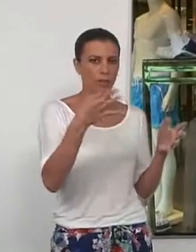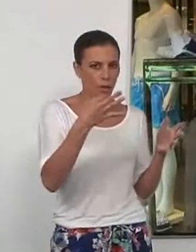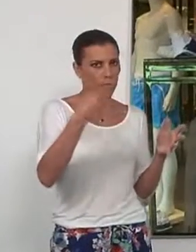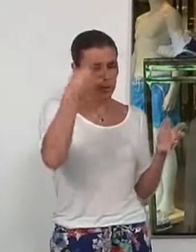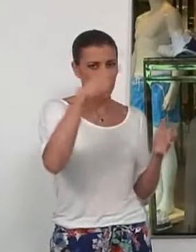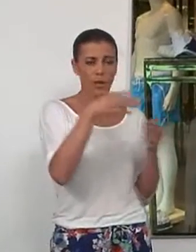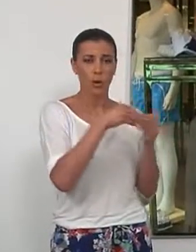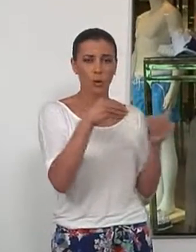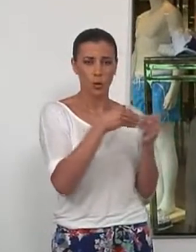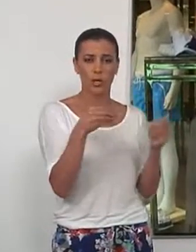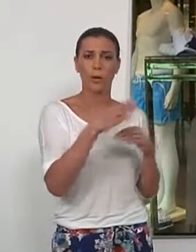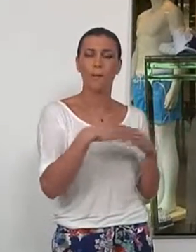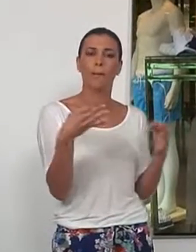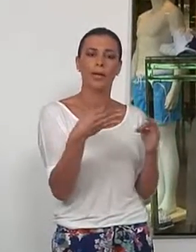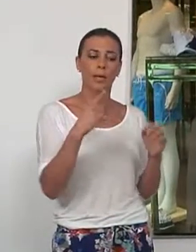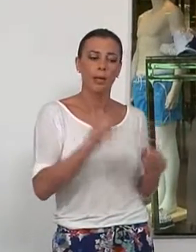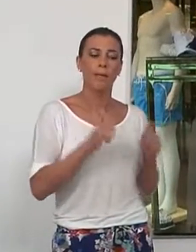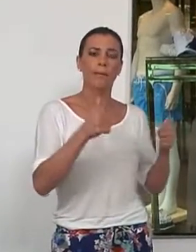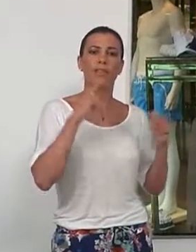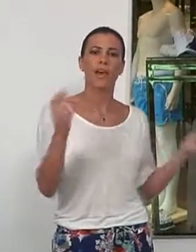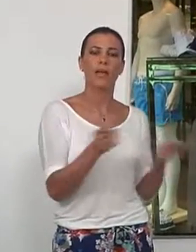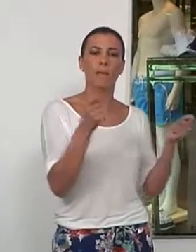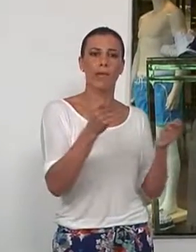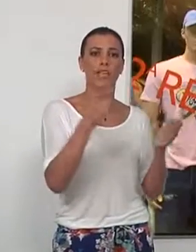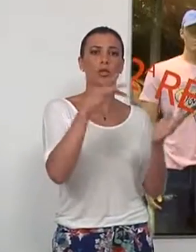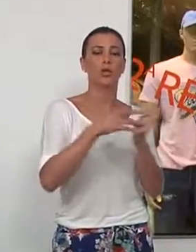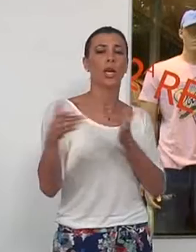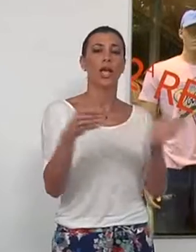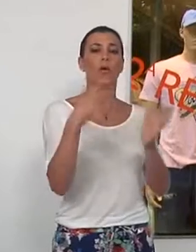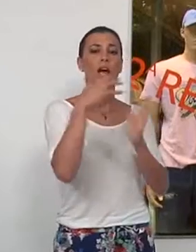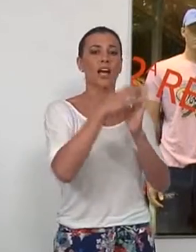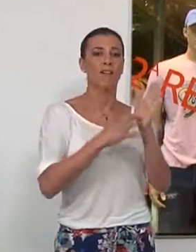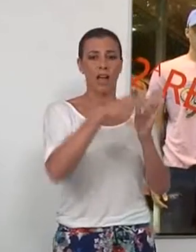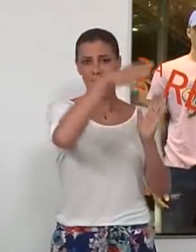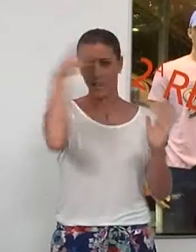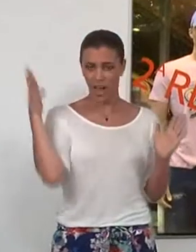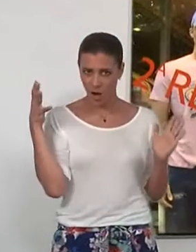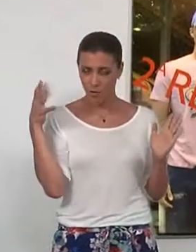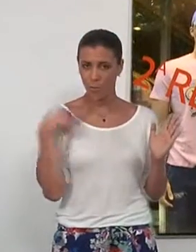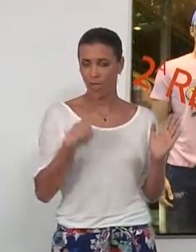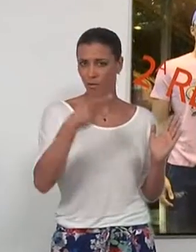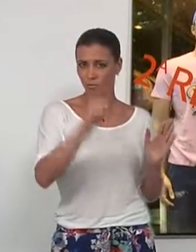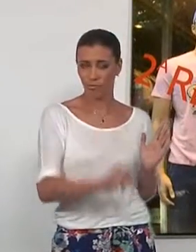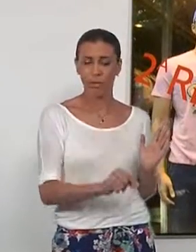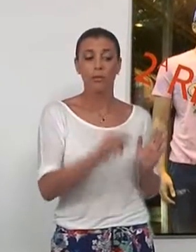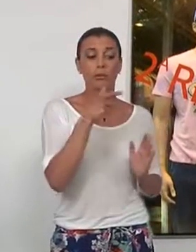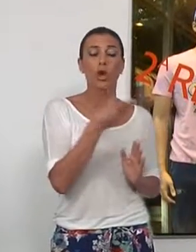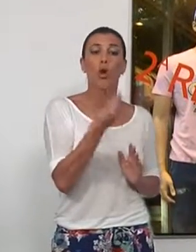usuarios en la recién iniciada campaña de rebajas de verano. La delegada municipal de consumo indicaba que la mejor